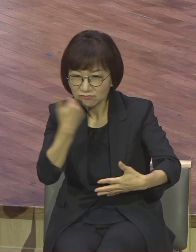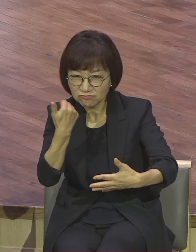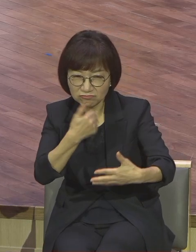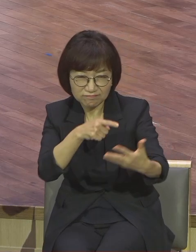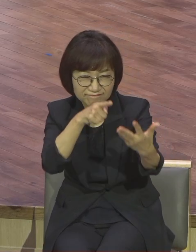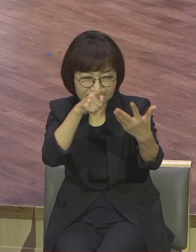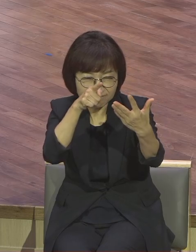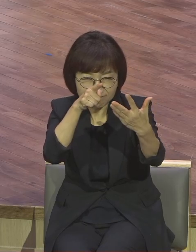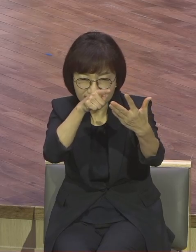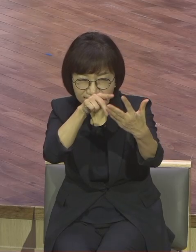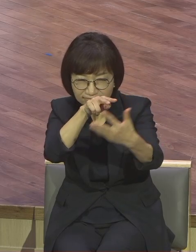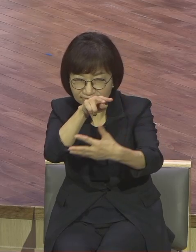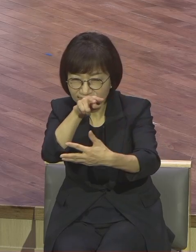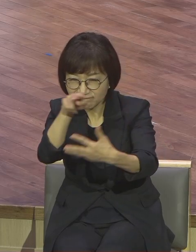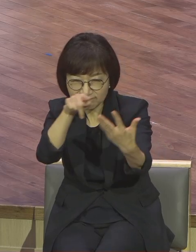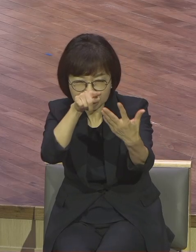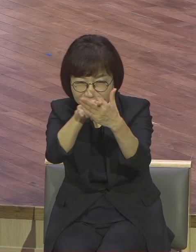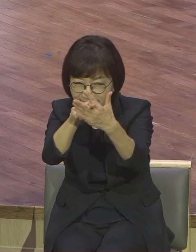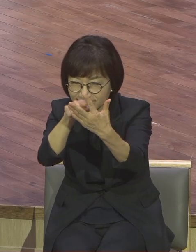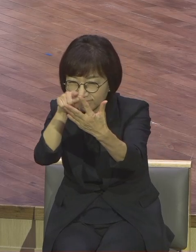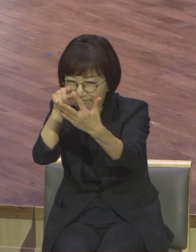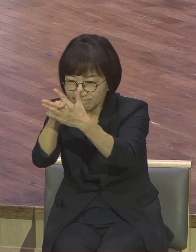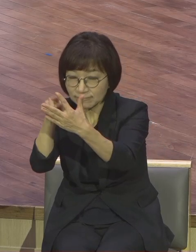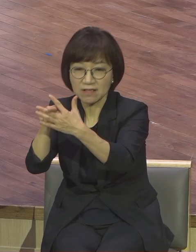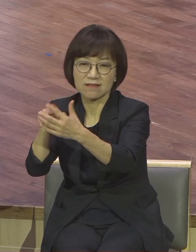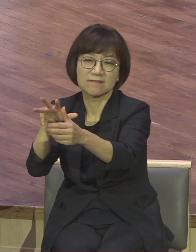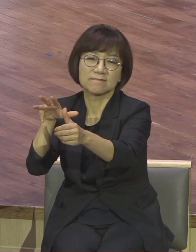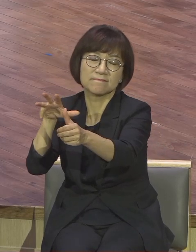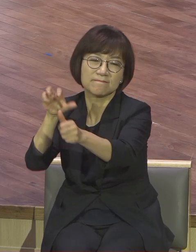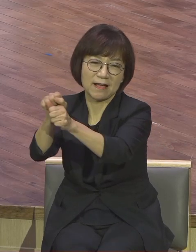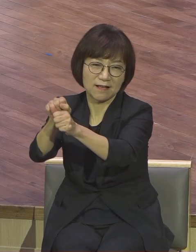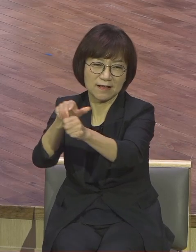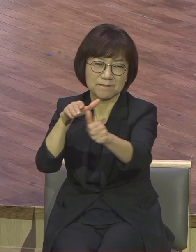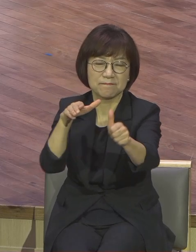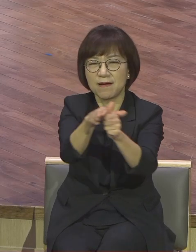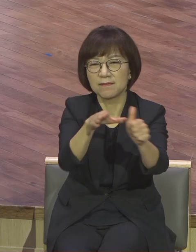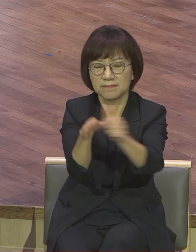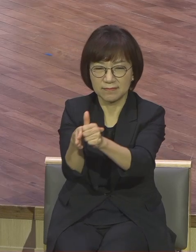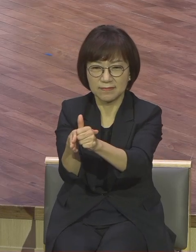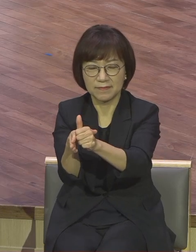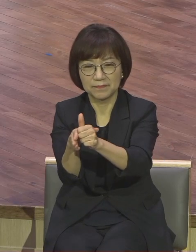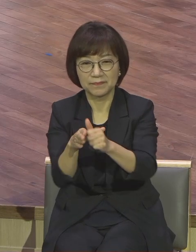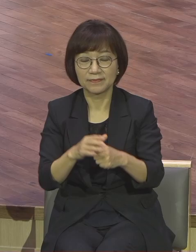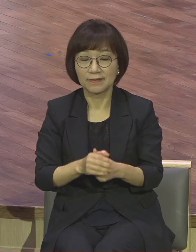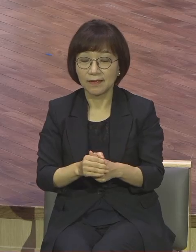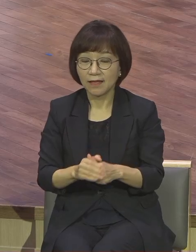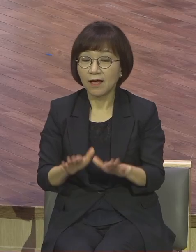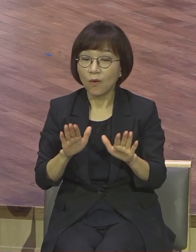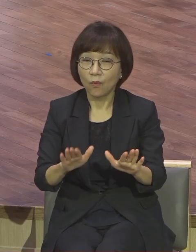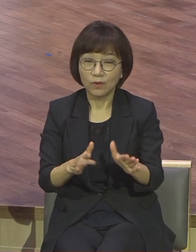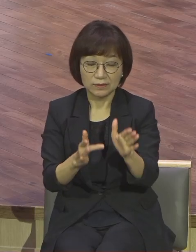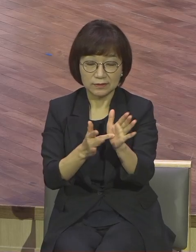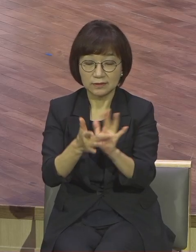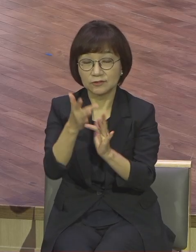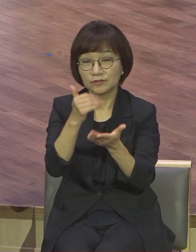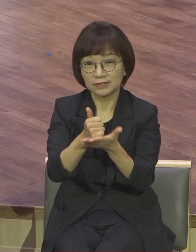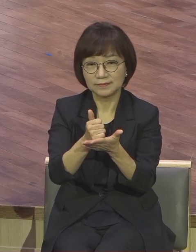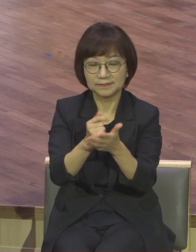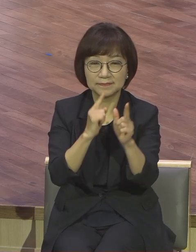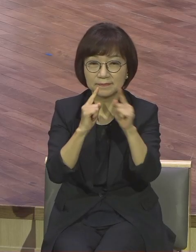다니면서 찾고 있어요 그래서 예수님께서 오늘 본문을 통해서 우리에게 말씀하십니다 깨어